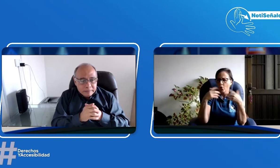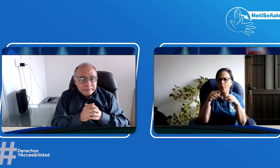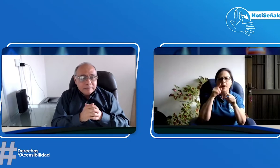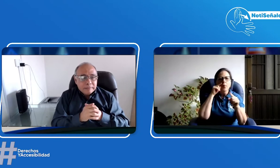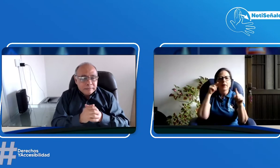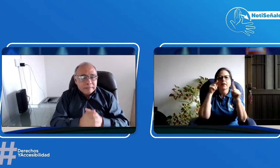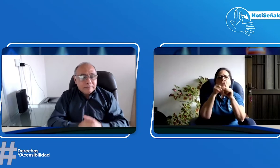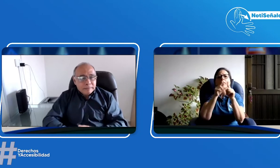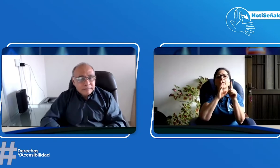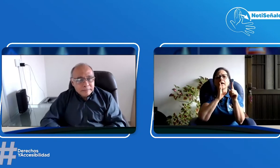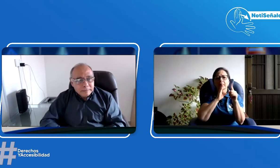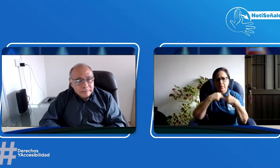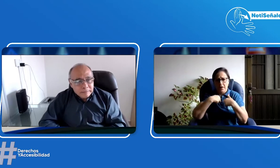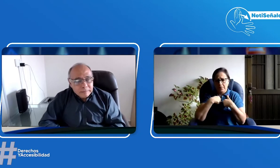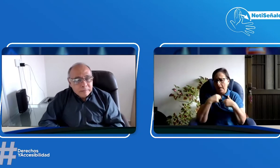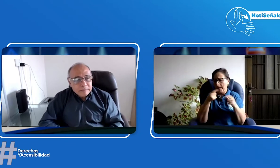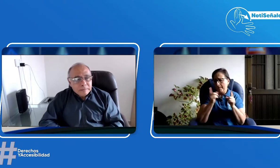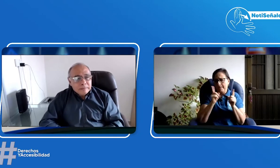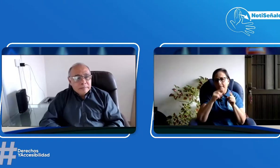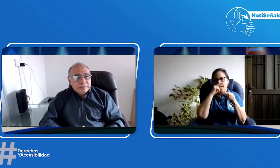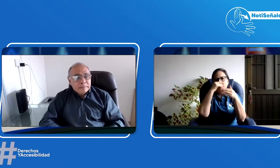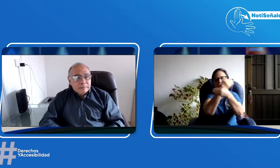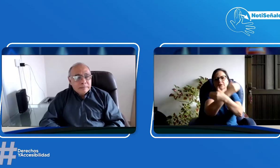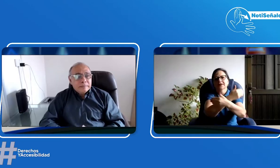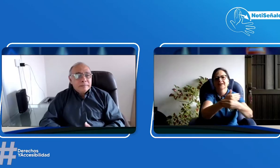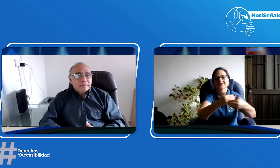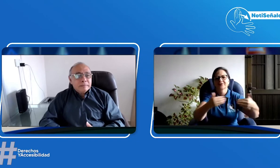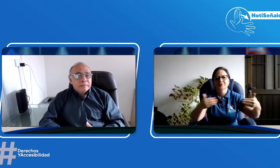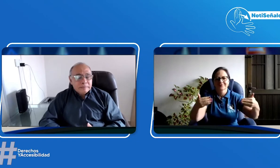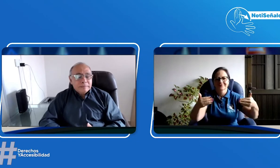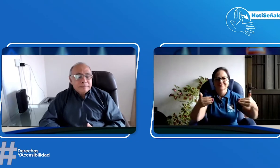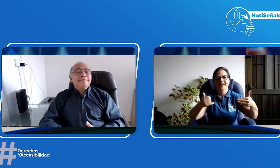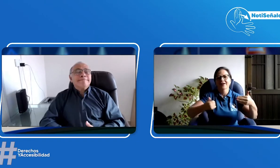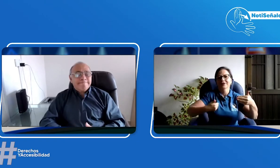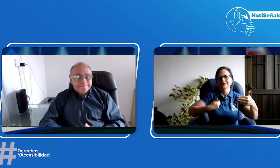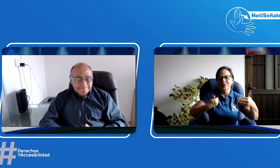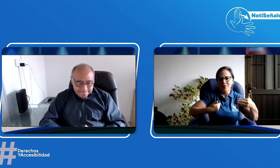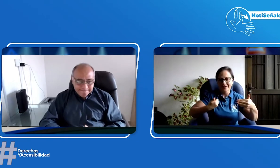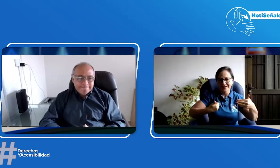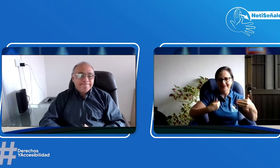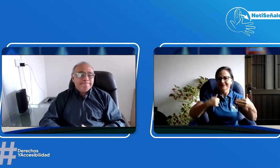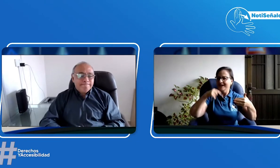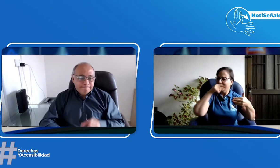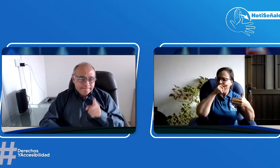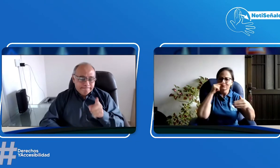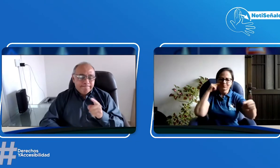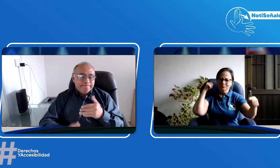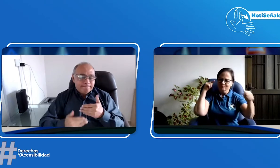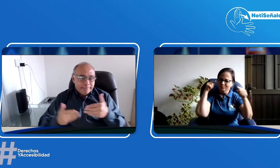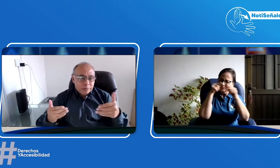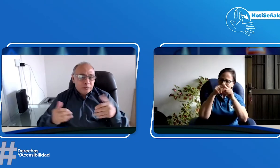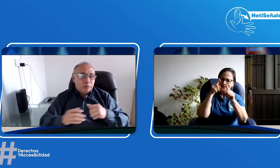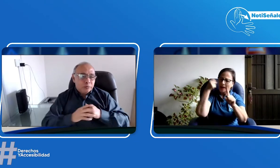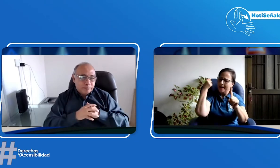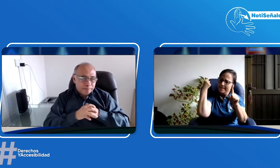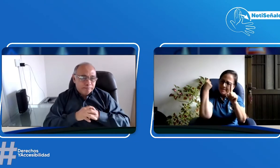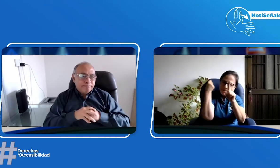Acedus, con Corsac, con líderes de Colombia y saben que este trabajo no es para nosotros, es para los niños y